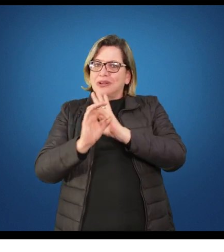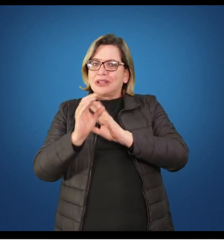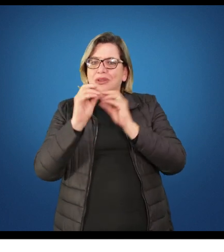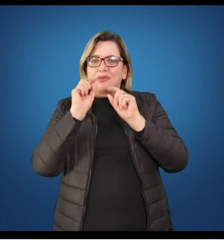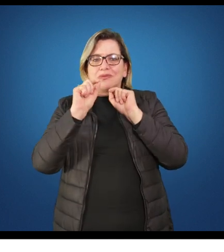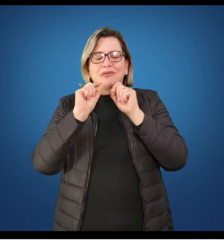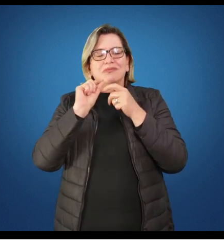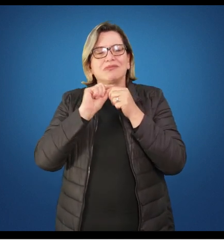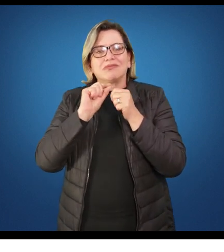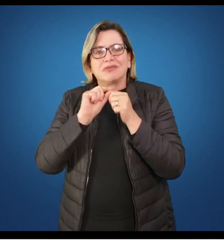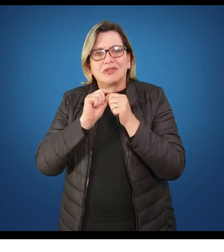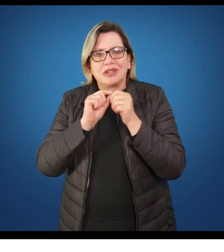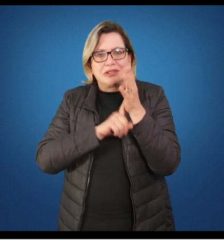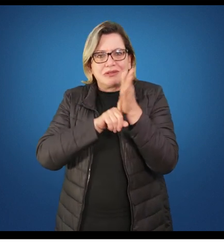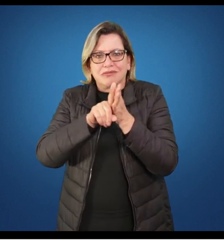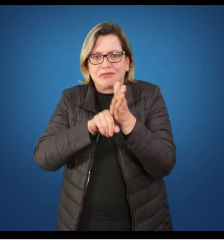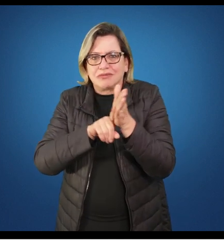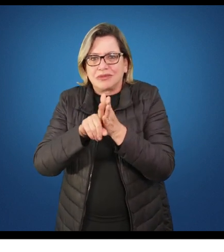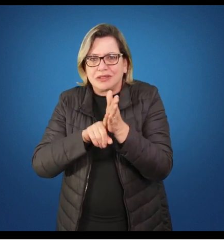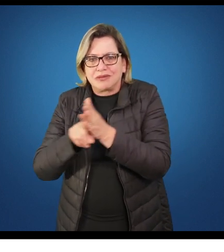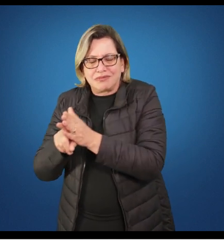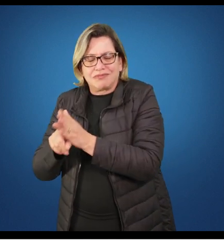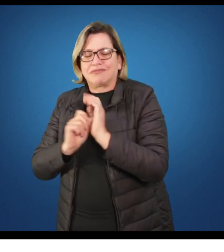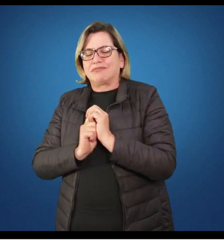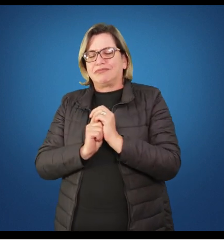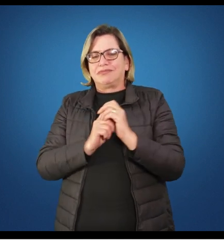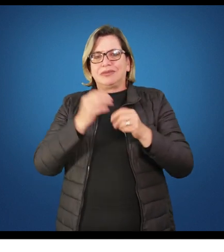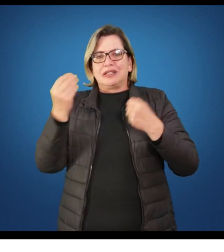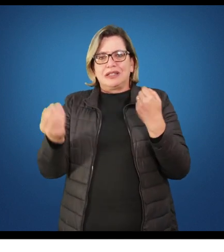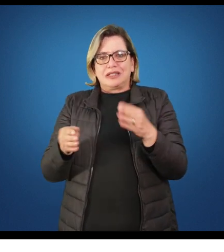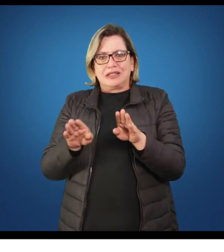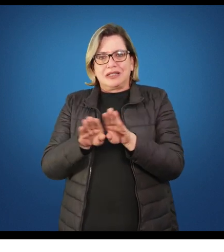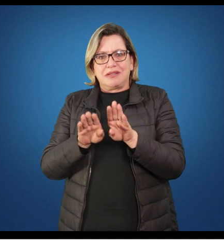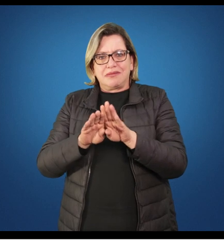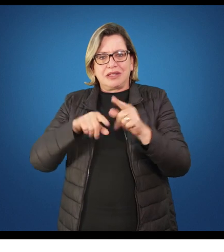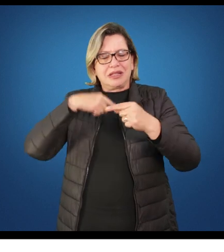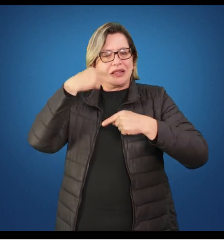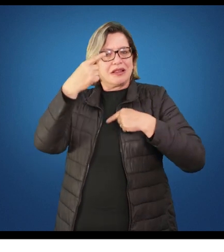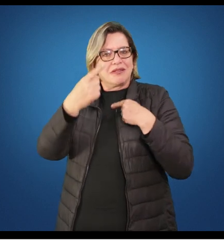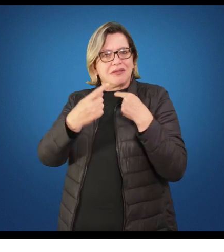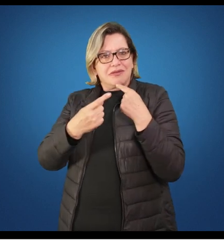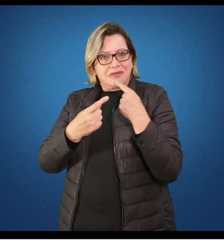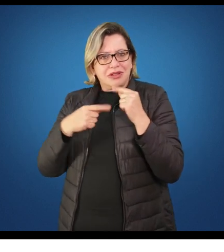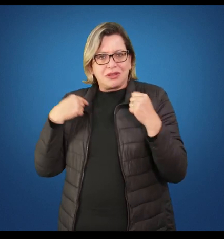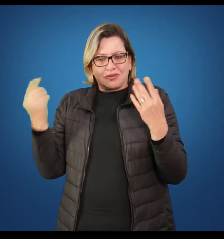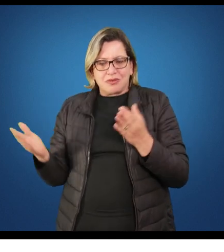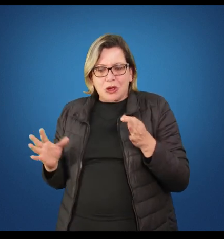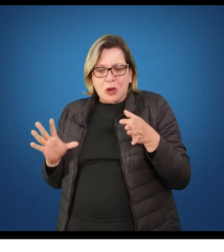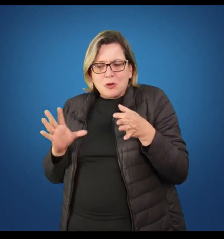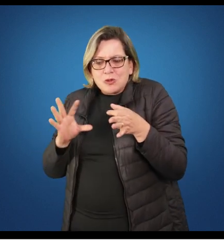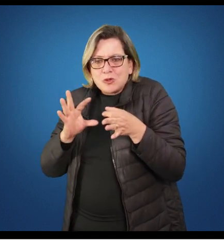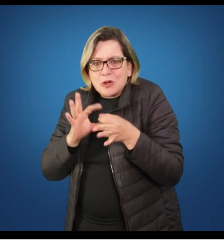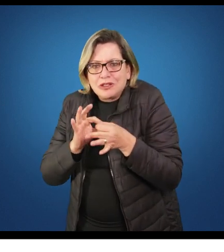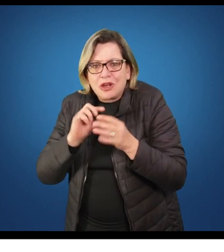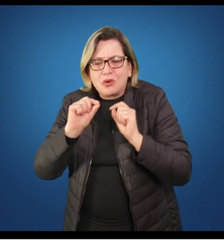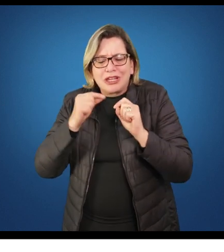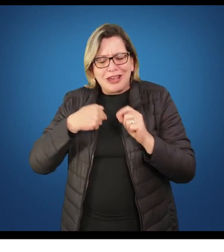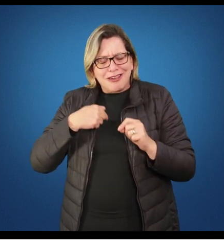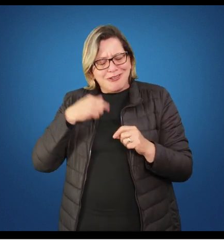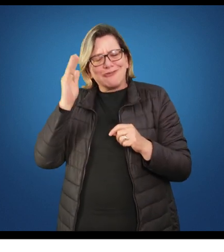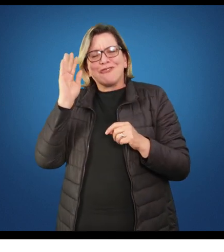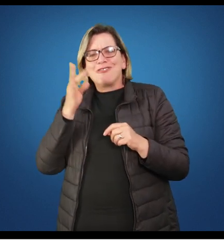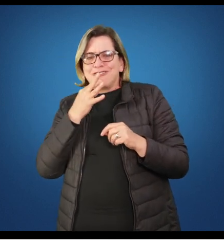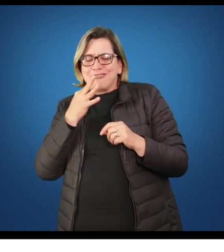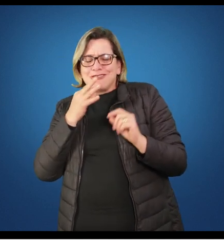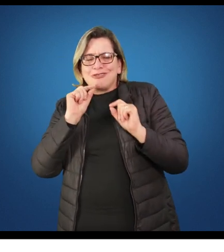produzido pelos estudos e pelas pesquisas. Também, o próximo passo é a gente juntar isso, aquilo que eu sei, aquilo